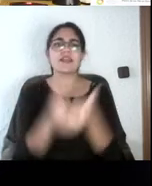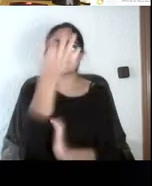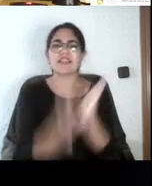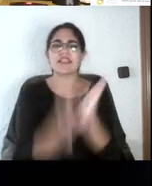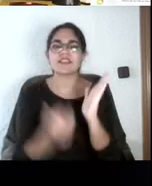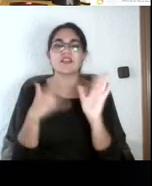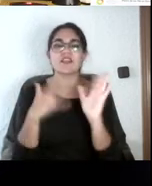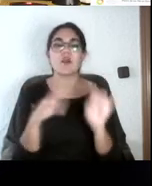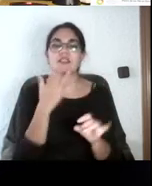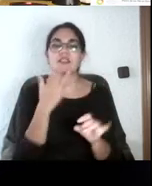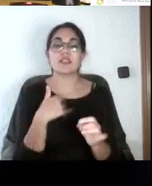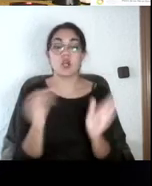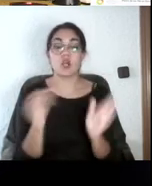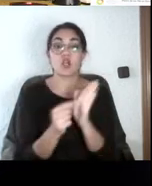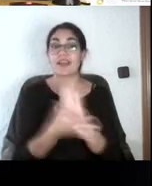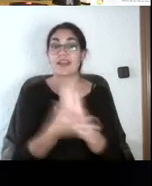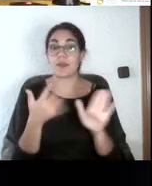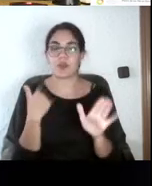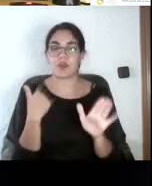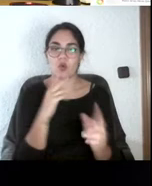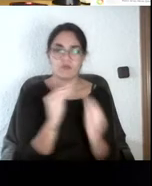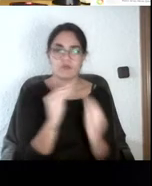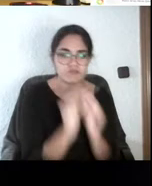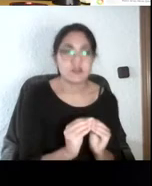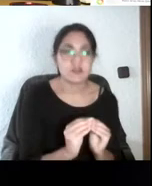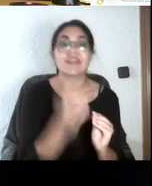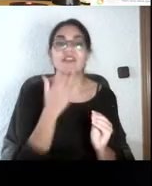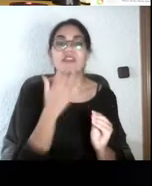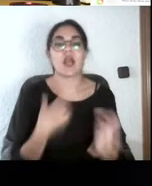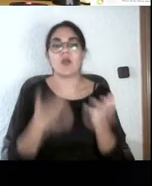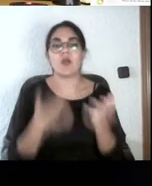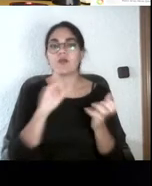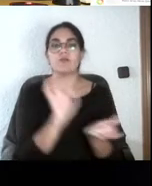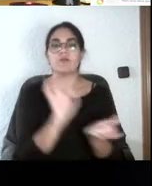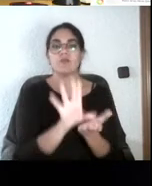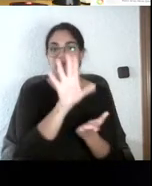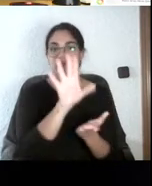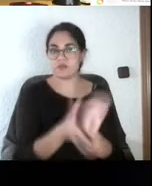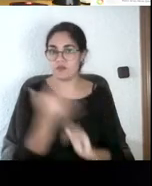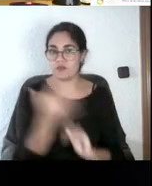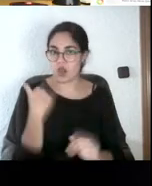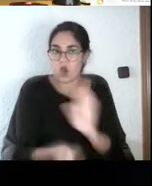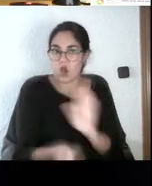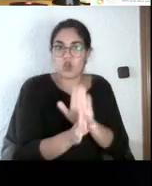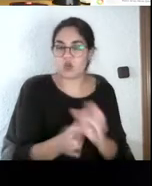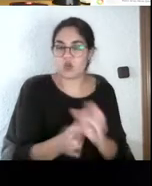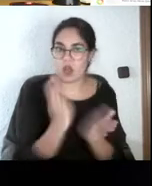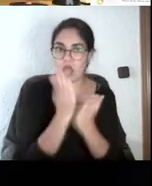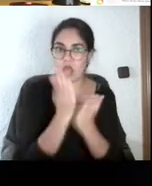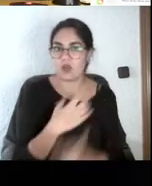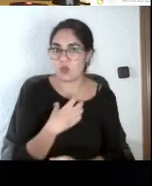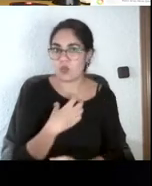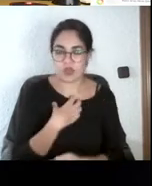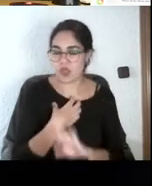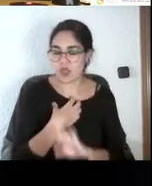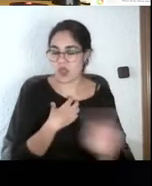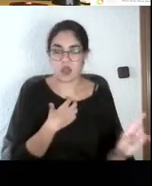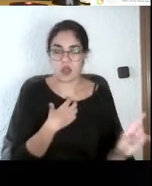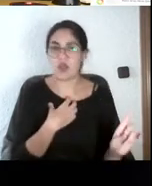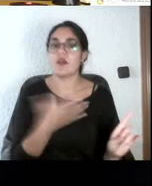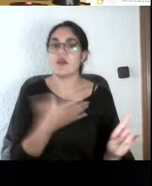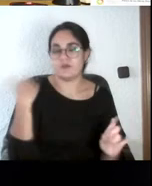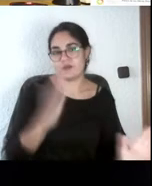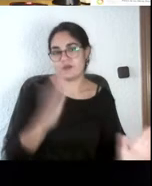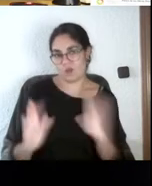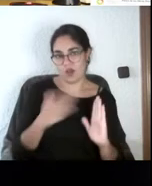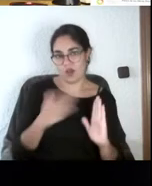una nota rápidamente, y si no aprobabas, pues ibas para casa y no podías hacer el examen. Pero es que eso no son todos los test, los test bien diseñados pueden